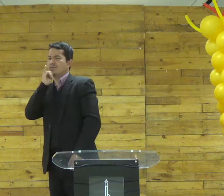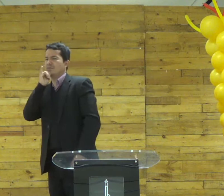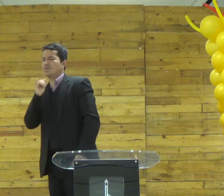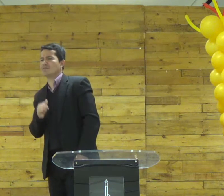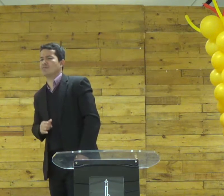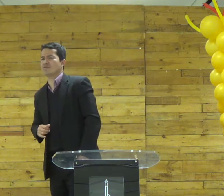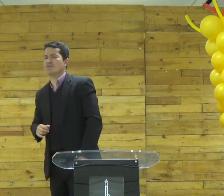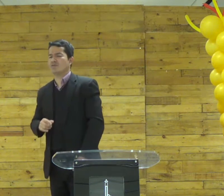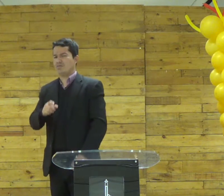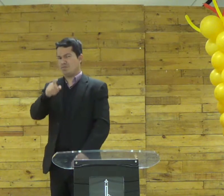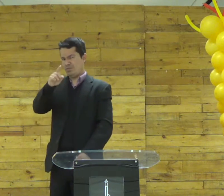por exemplo